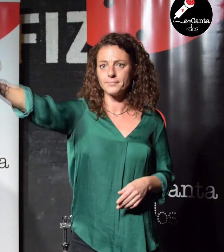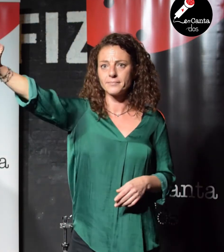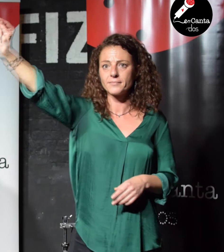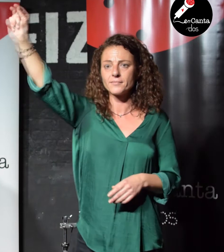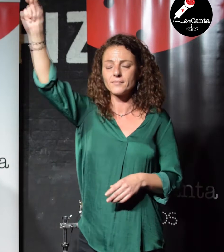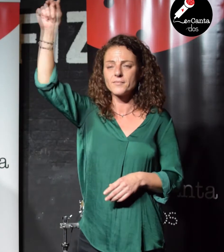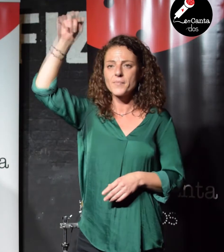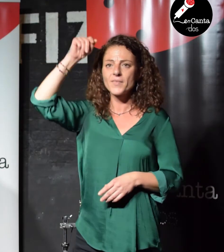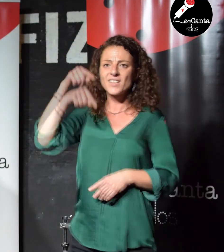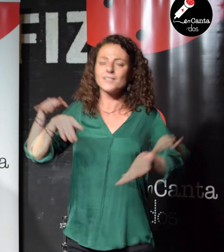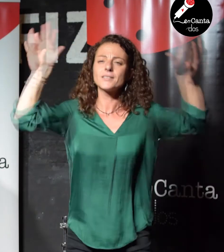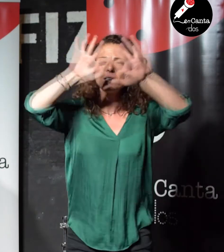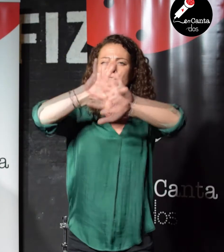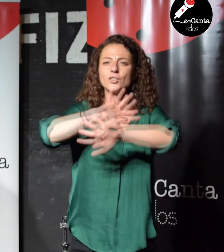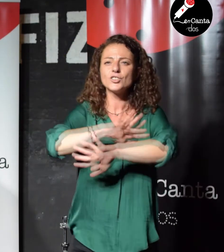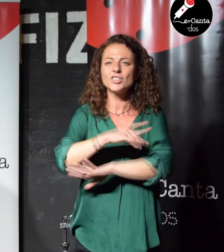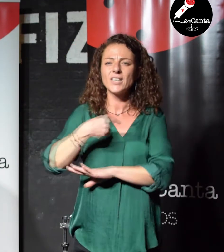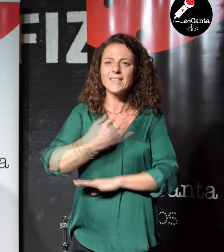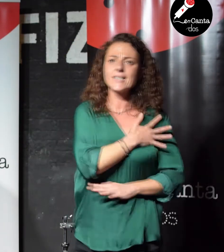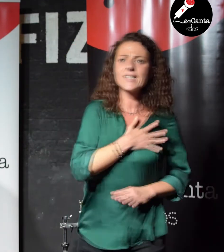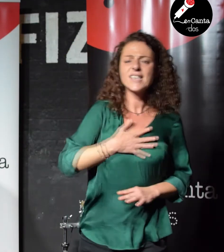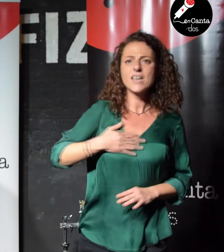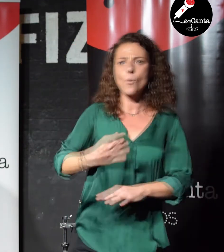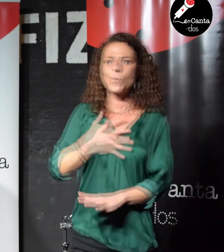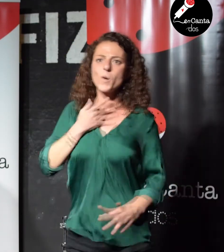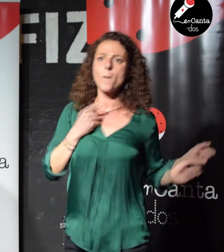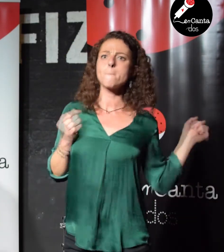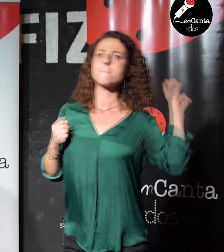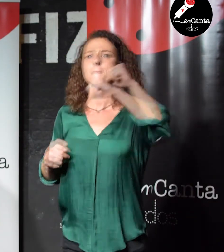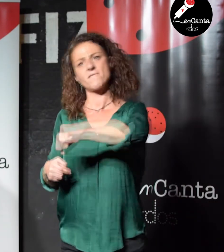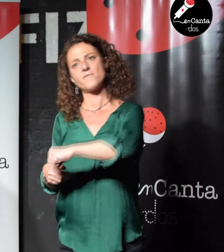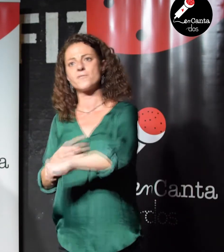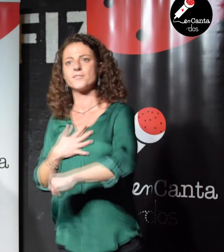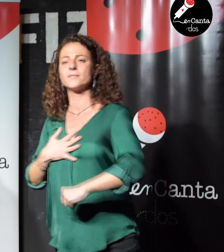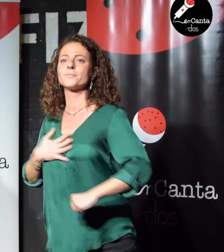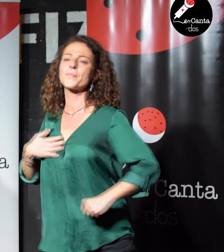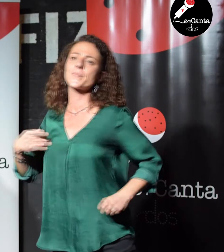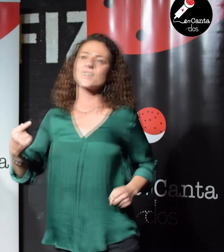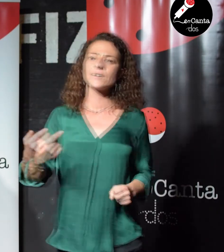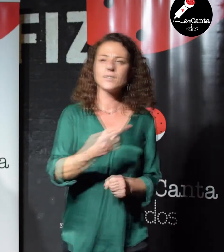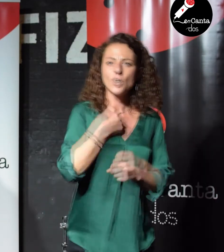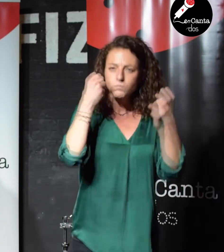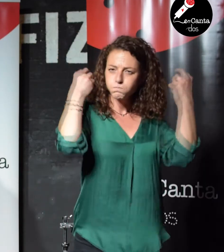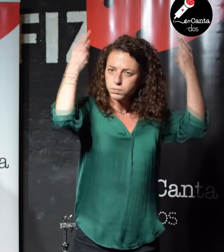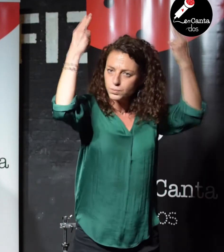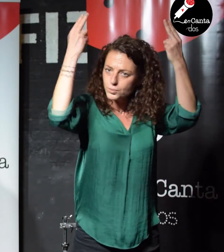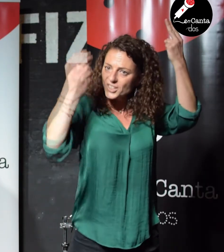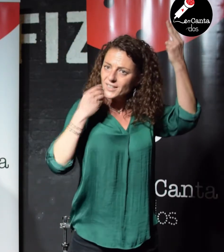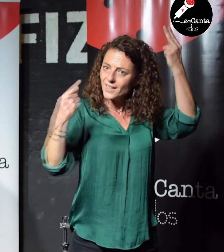Esta noche le gano la guerra, el quiero al puedo y le enseño los dientes a quien me intente frenar